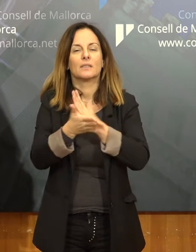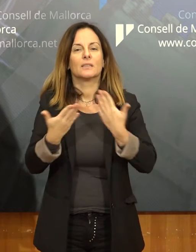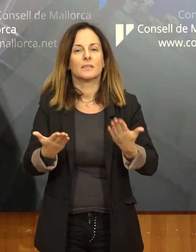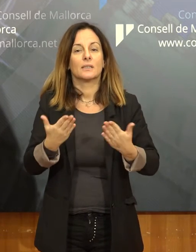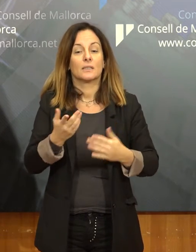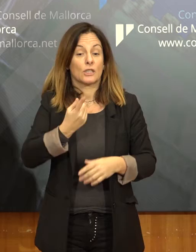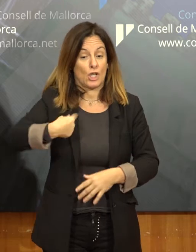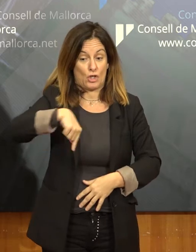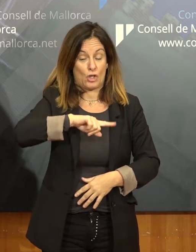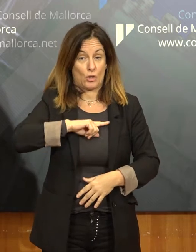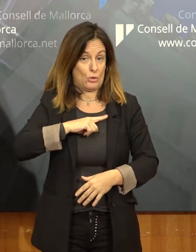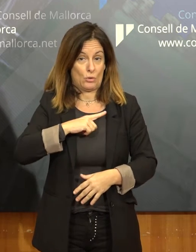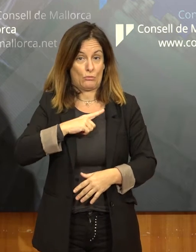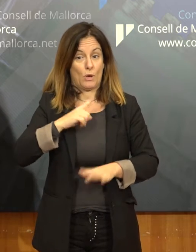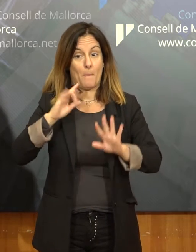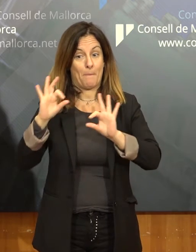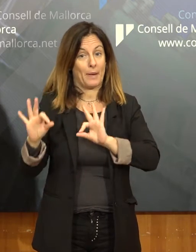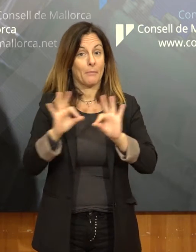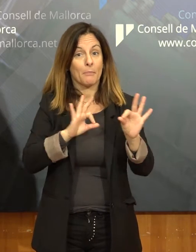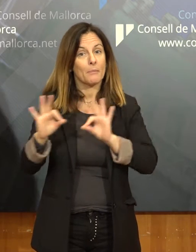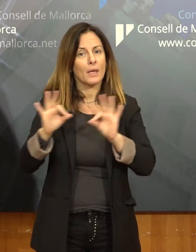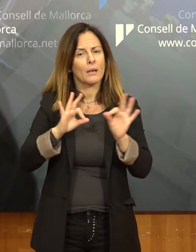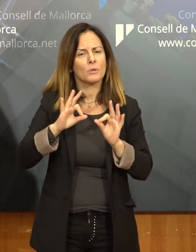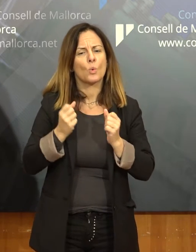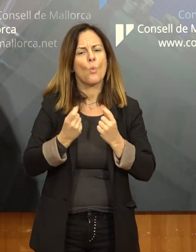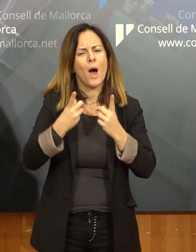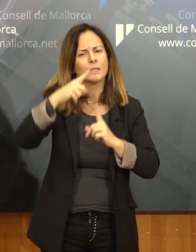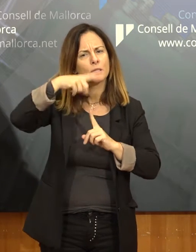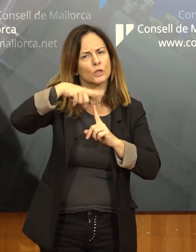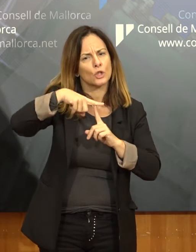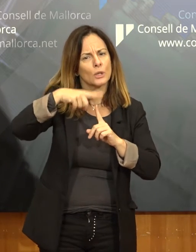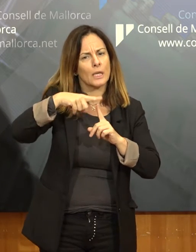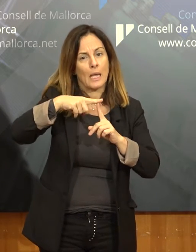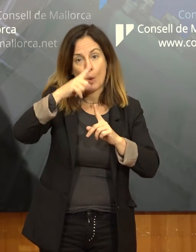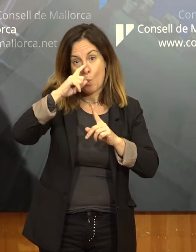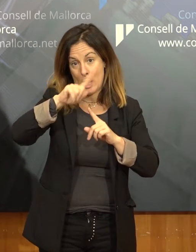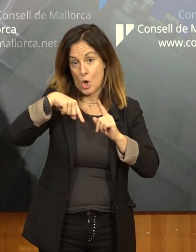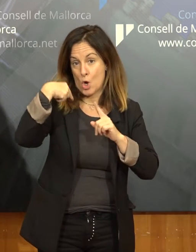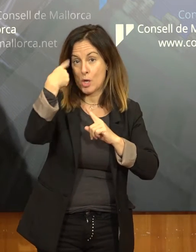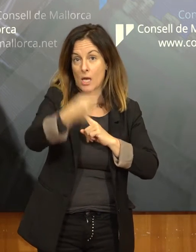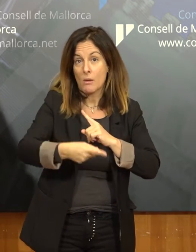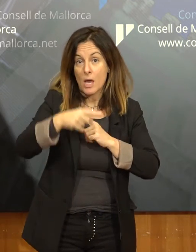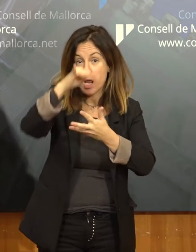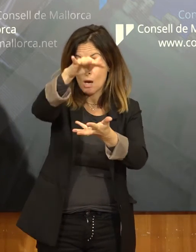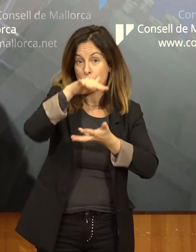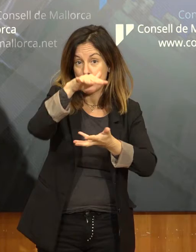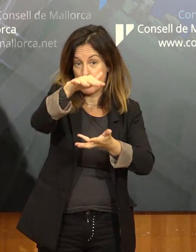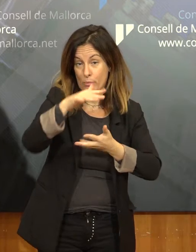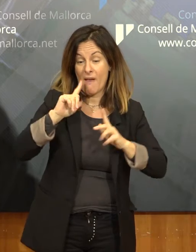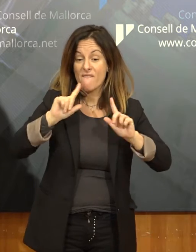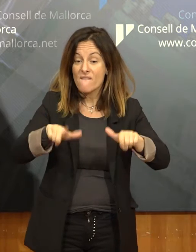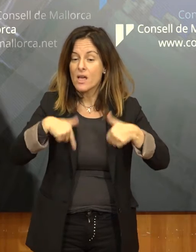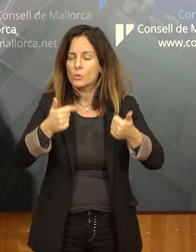quan nosaltres estem plantejant quines tones entraran el pròxim any en el sistema, sempre